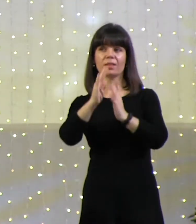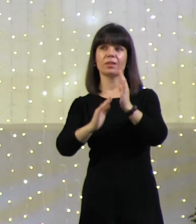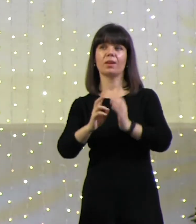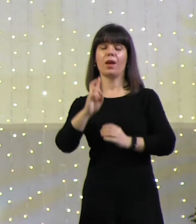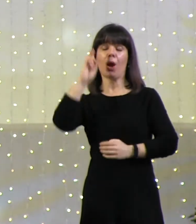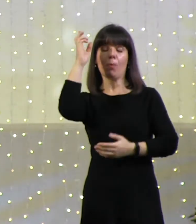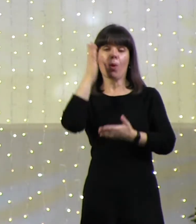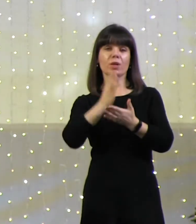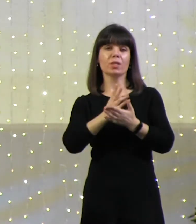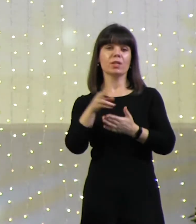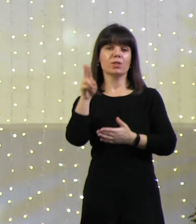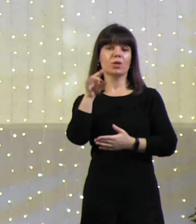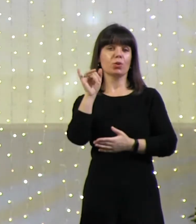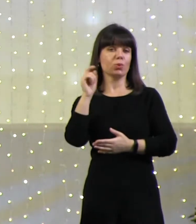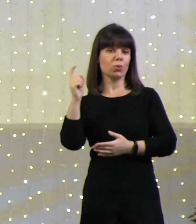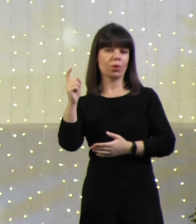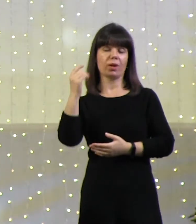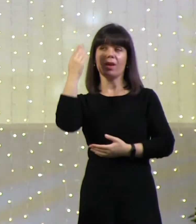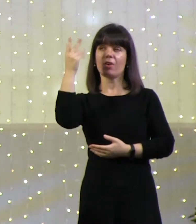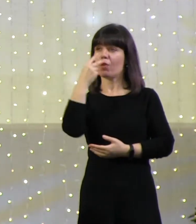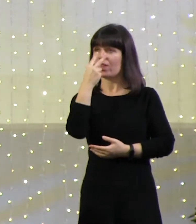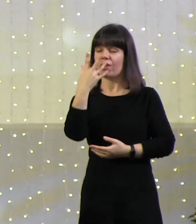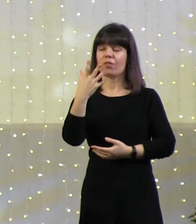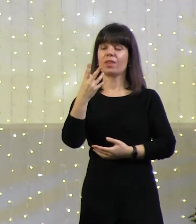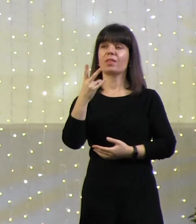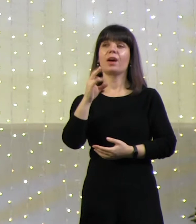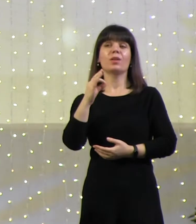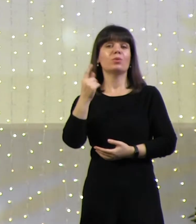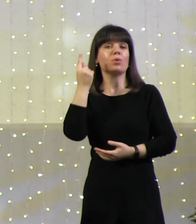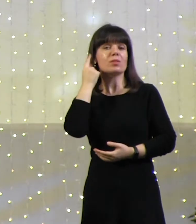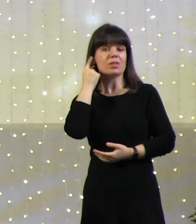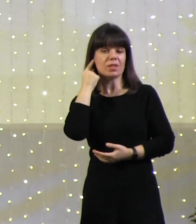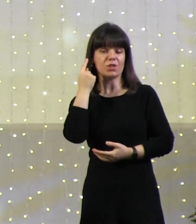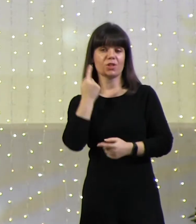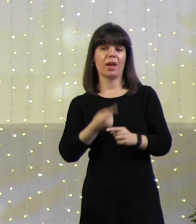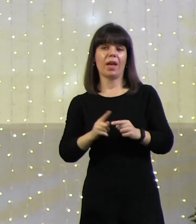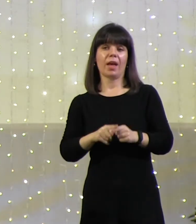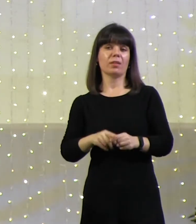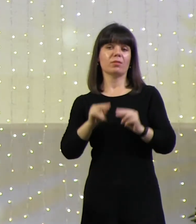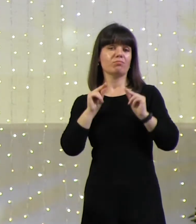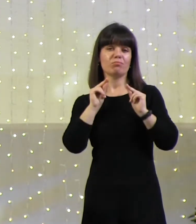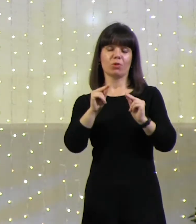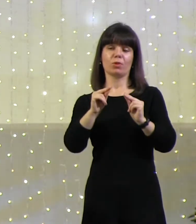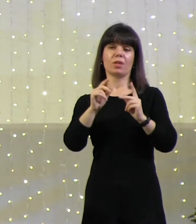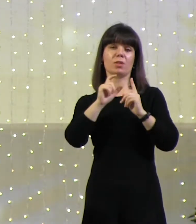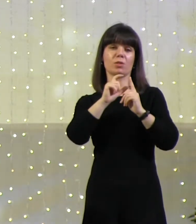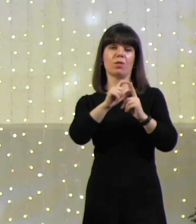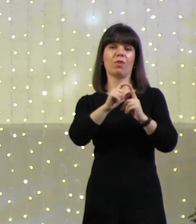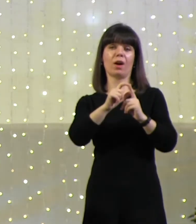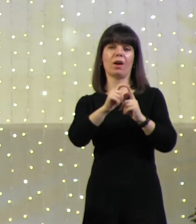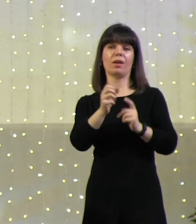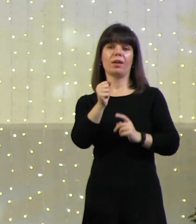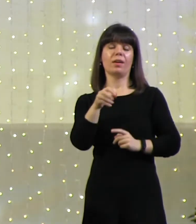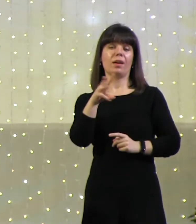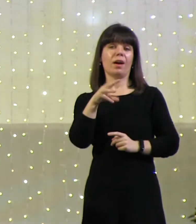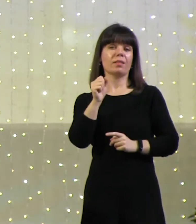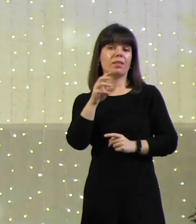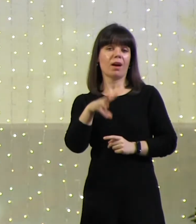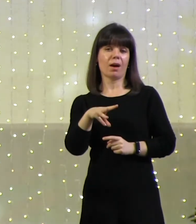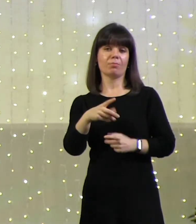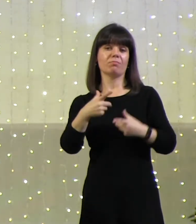есть дух, его не видно, но его слышно. Это очень четкие слова. Адам,